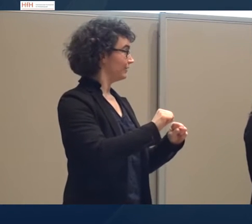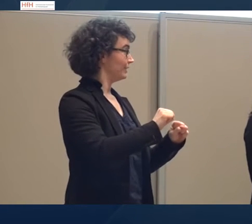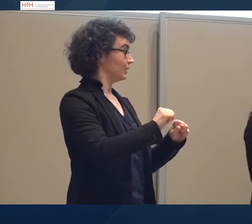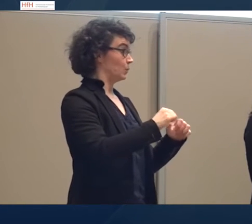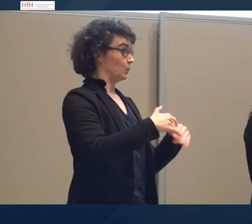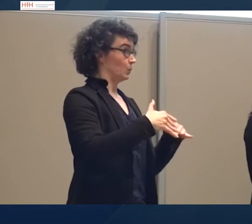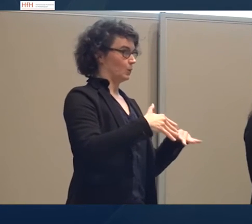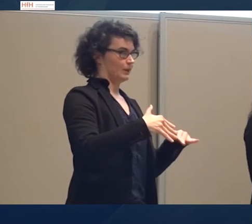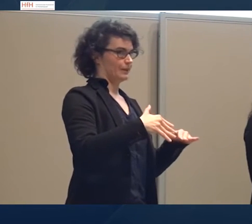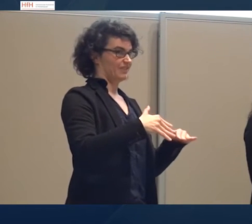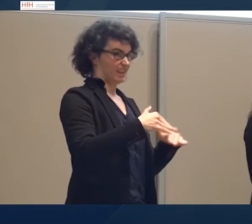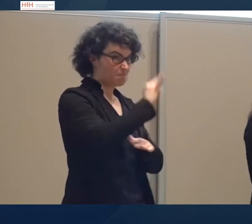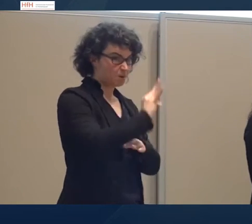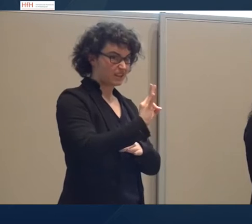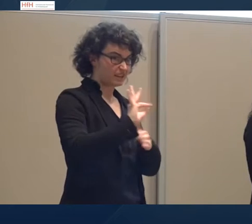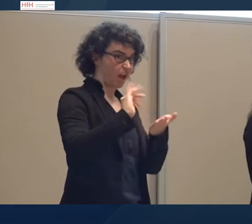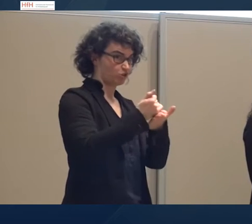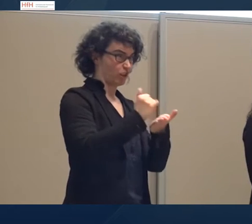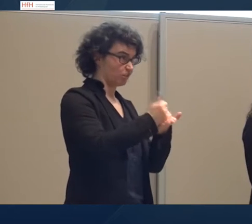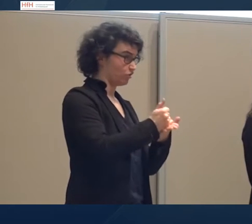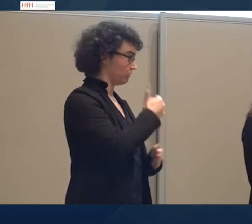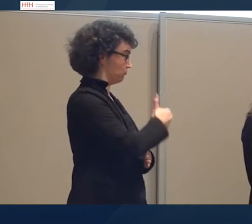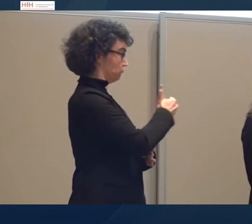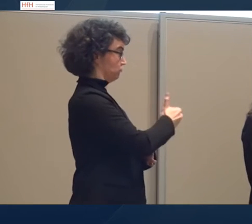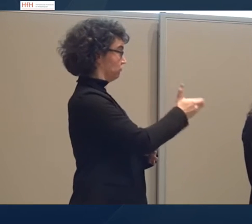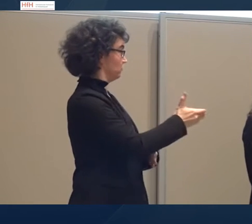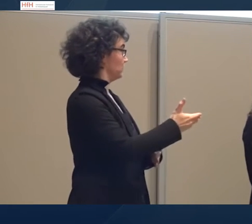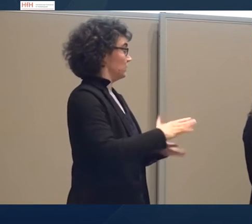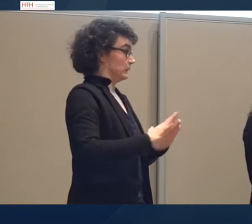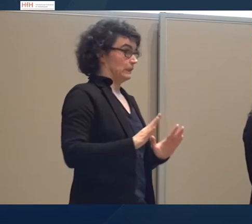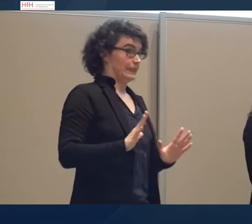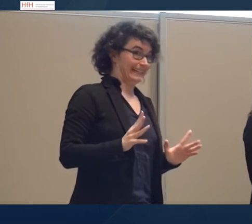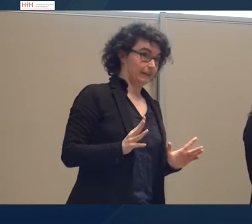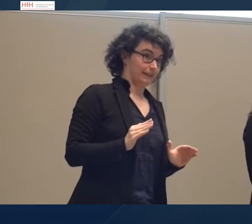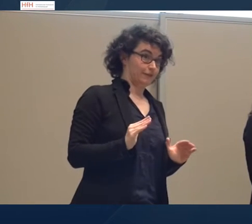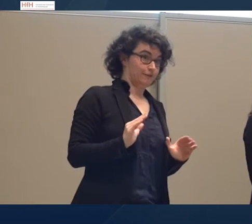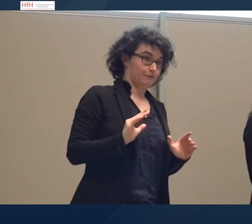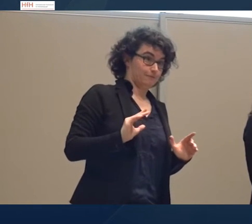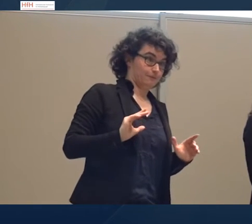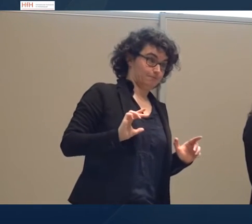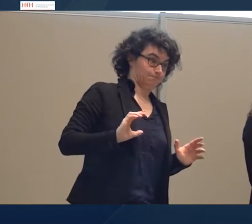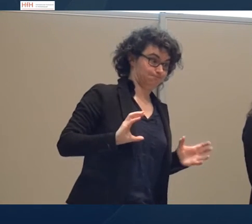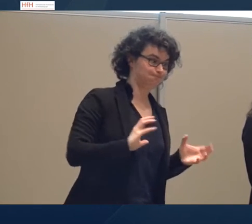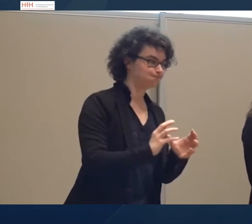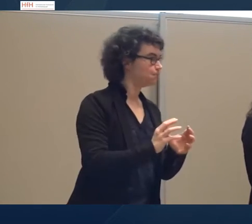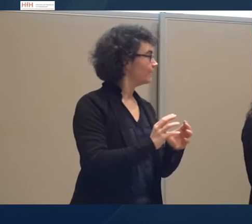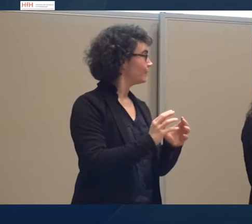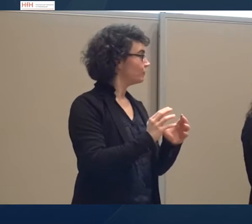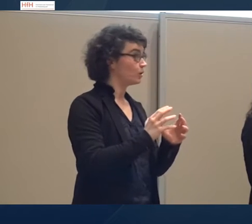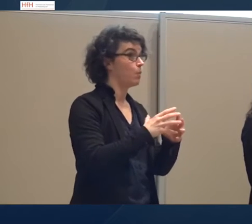die Prozente, die ich angegeben habe, sind relativ gering für die Ziele, die uns vorgenommen